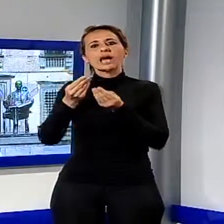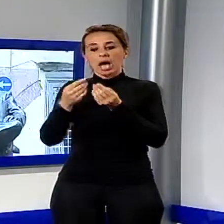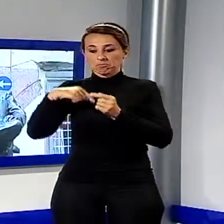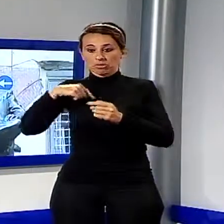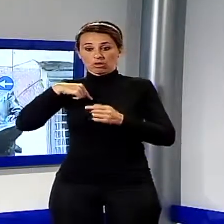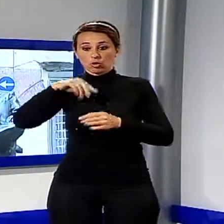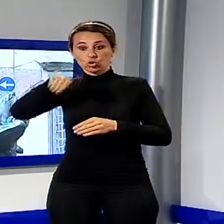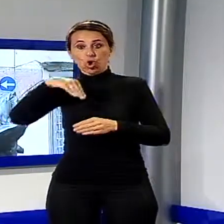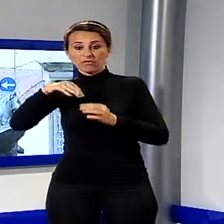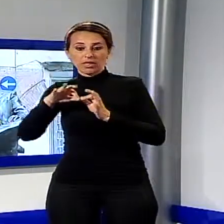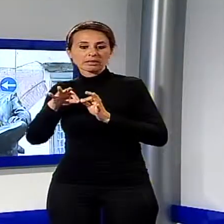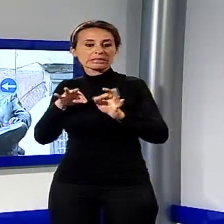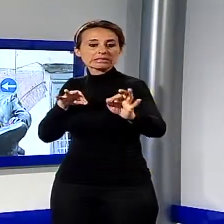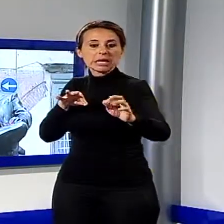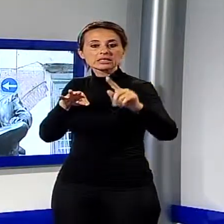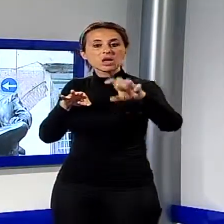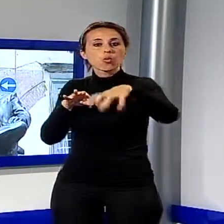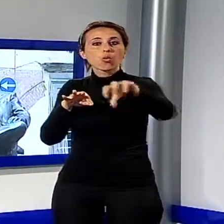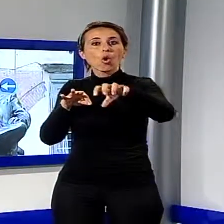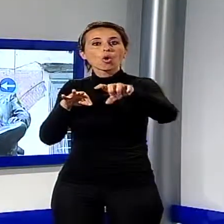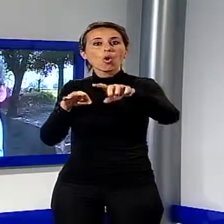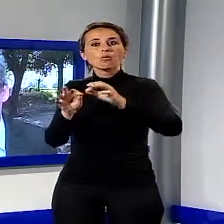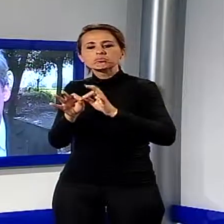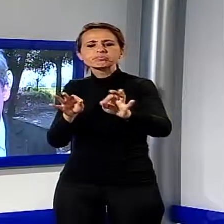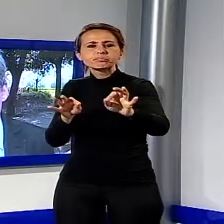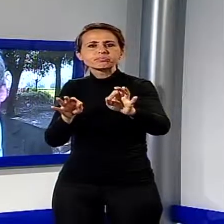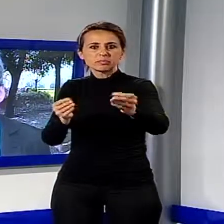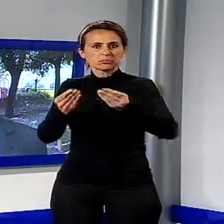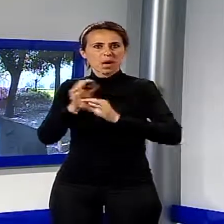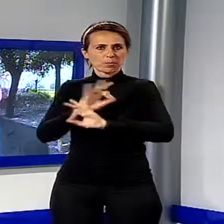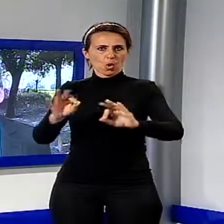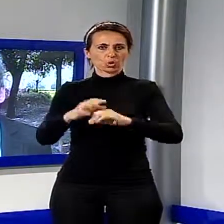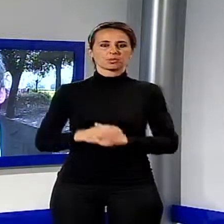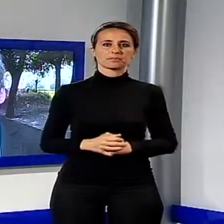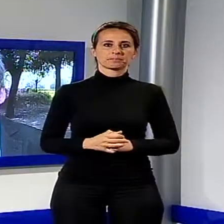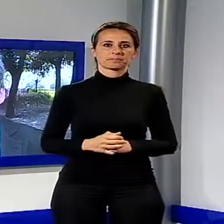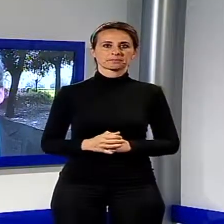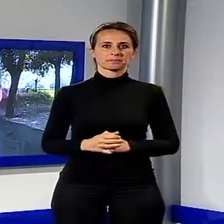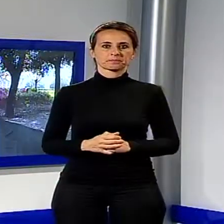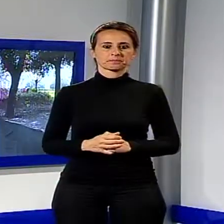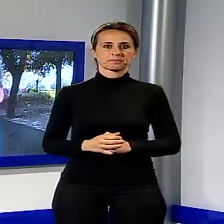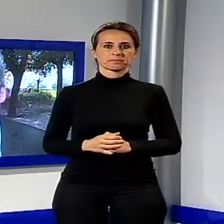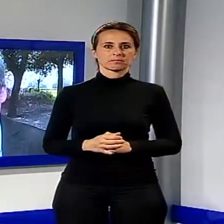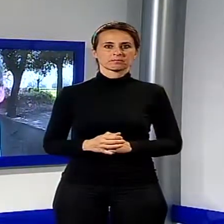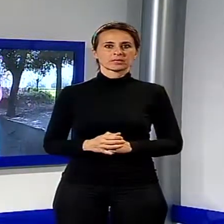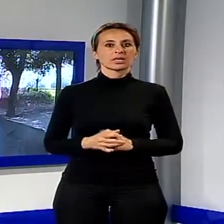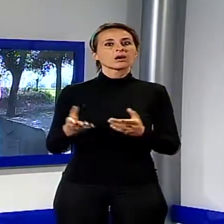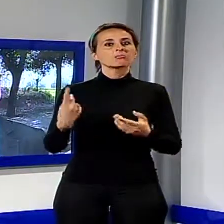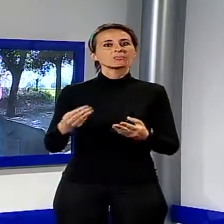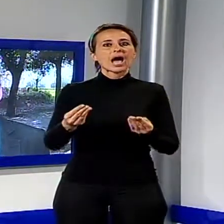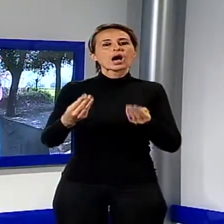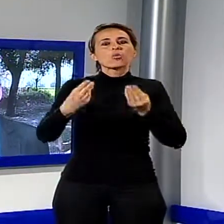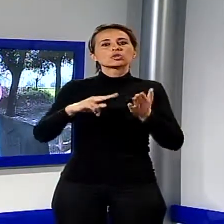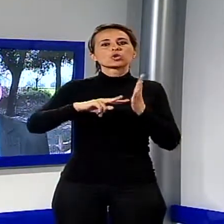il punto in cui si trova l'utente. Si tratta di potenziare la comunicazione, di dare strumenti per identificare la